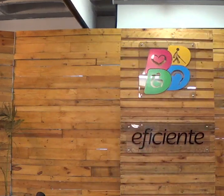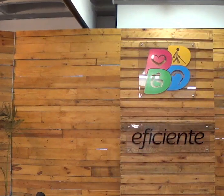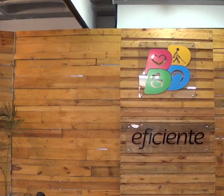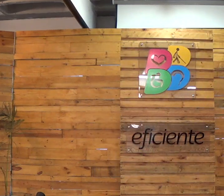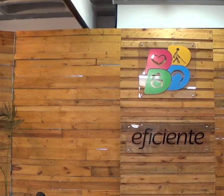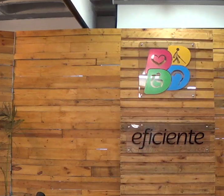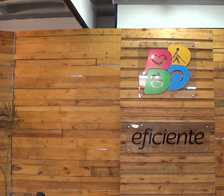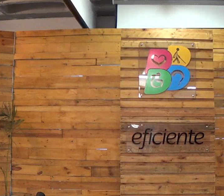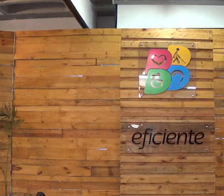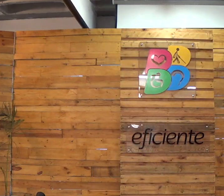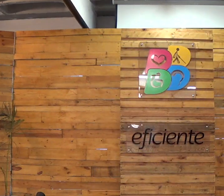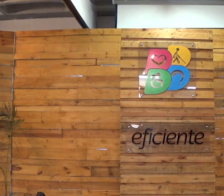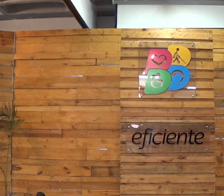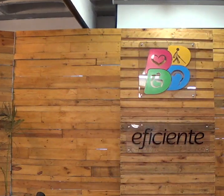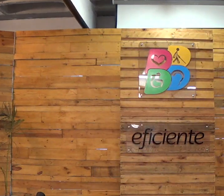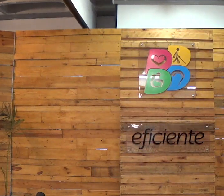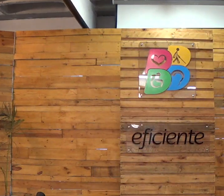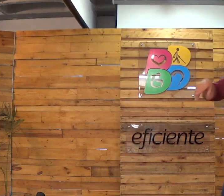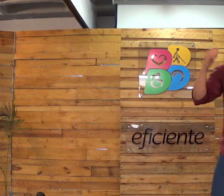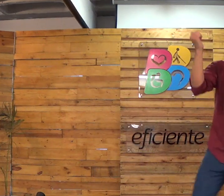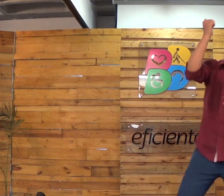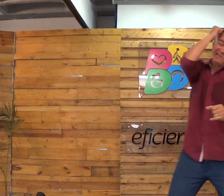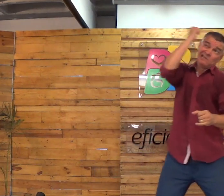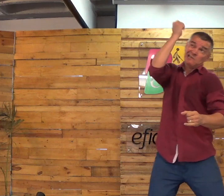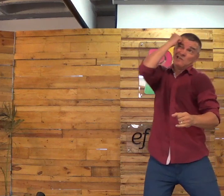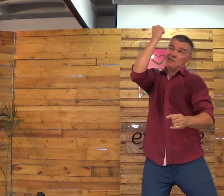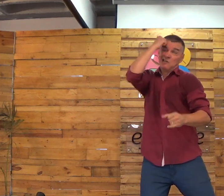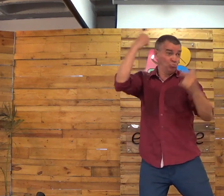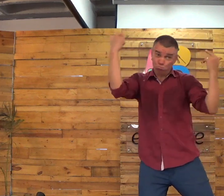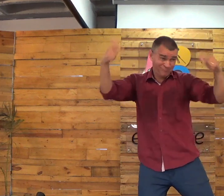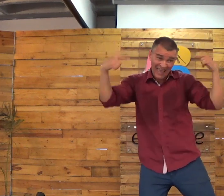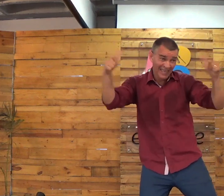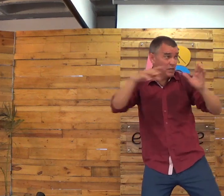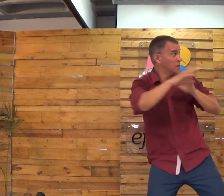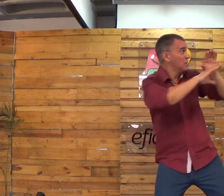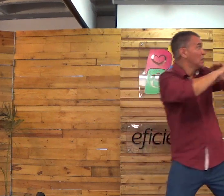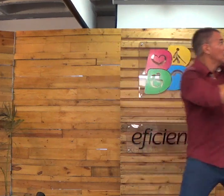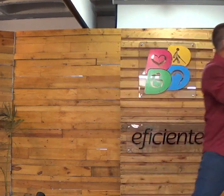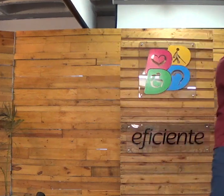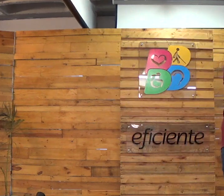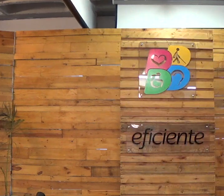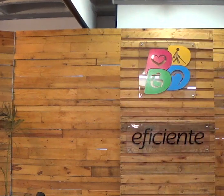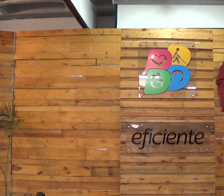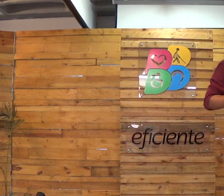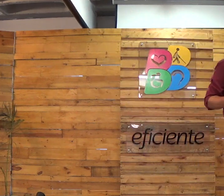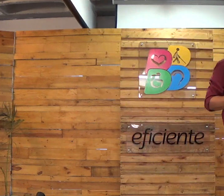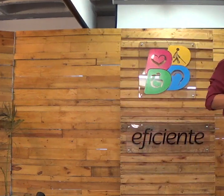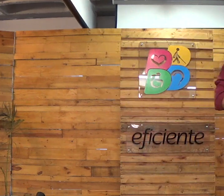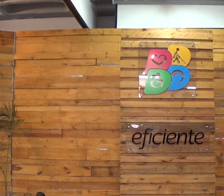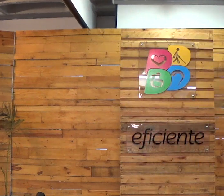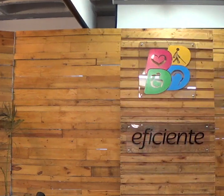Santo, você é selado, você tem a sua certidão. Você peca, mas você continua tendo a sua certidão, você continua tendo o Espírito Santo.